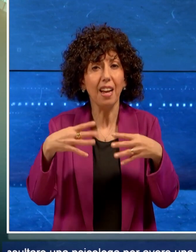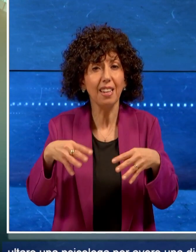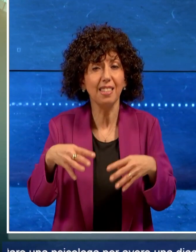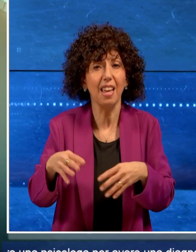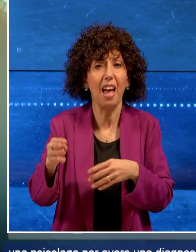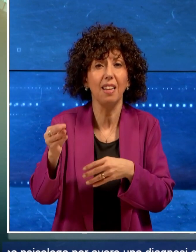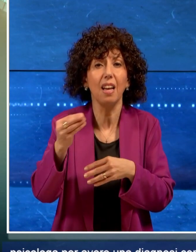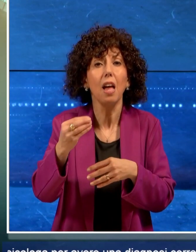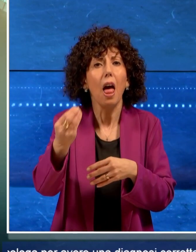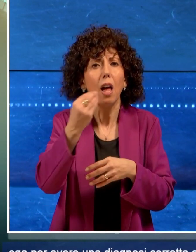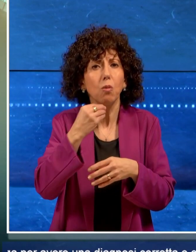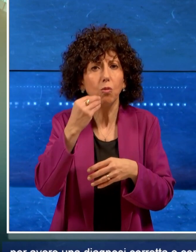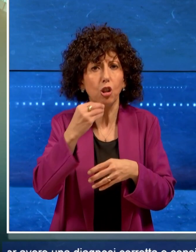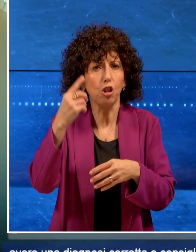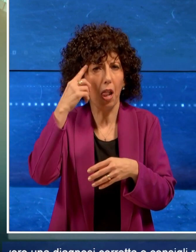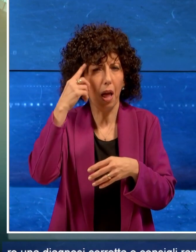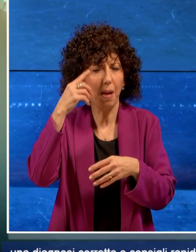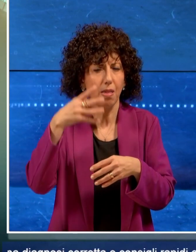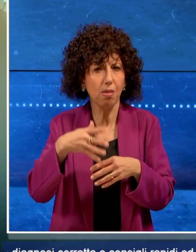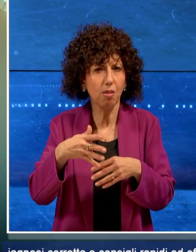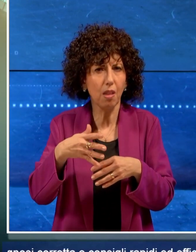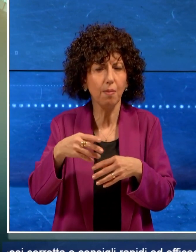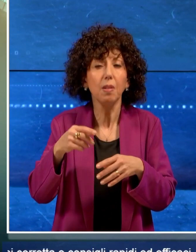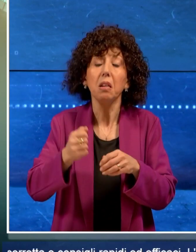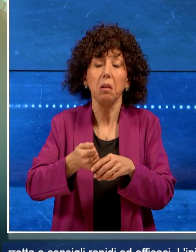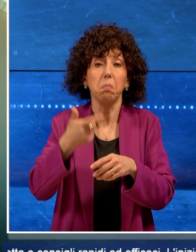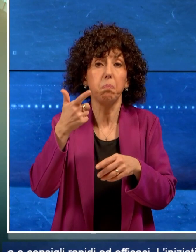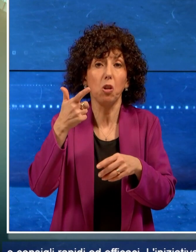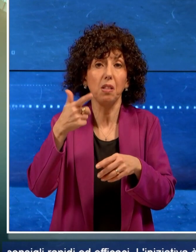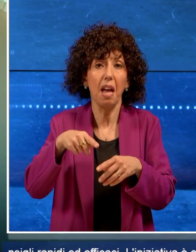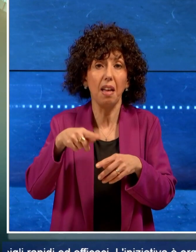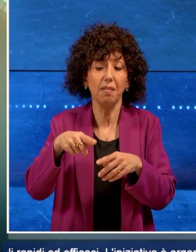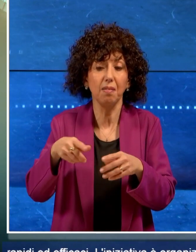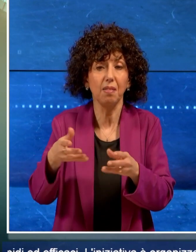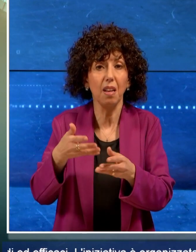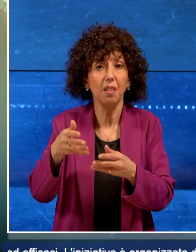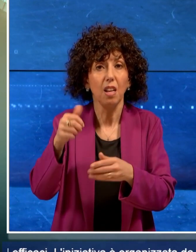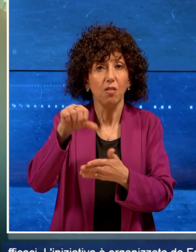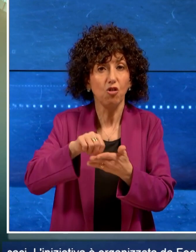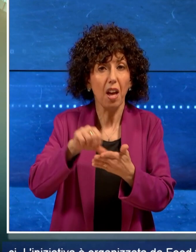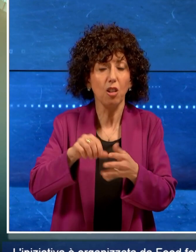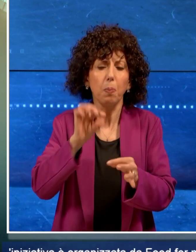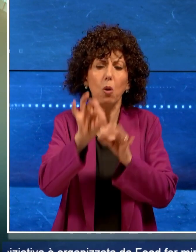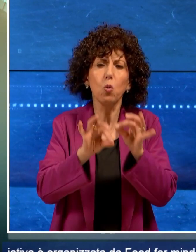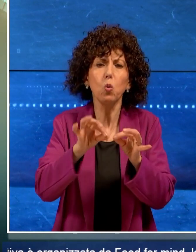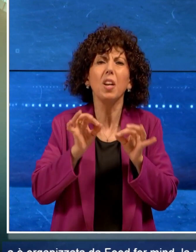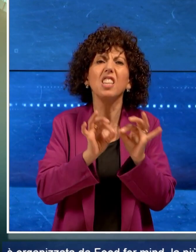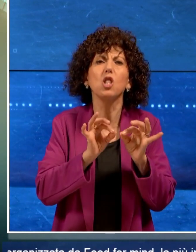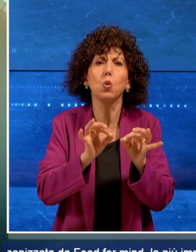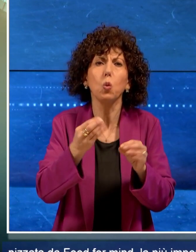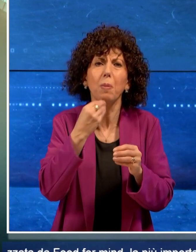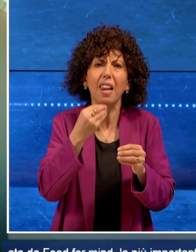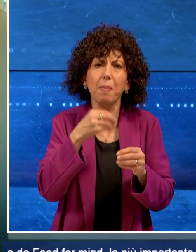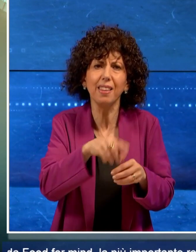Food for Mind, la più importante rete per la cura dei disturbi alimentari d'Italia